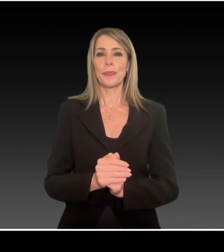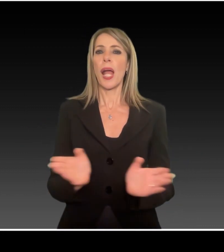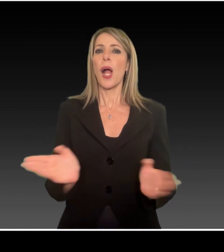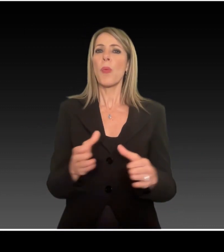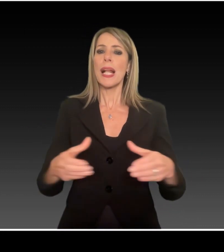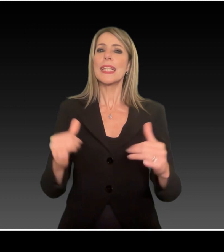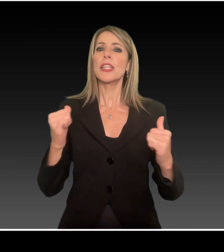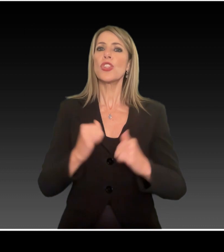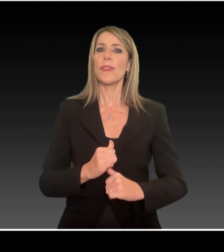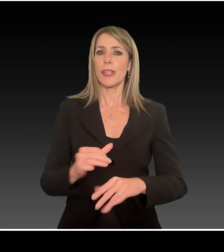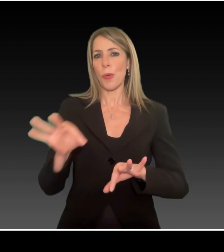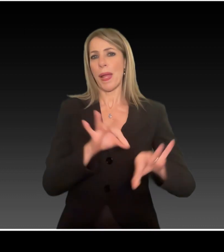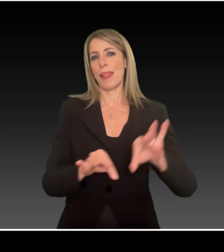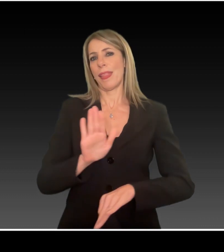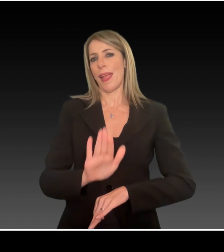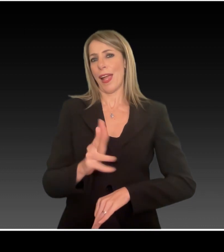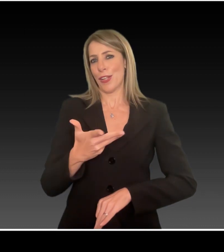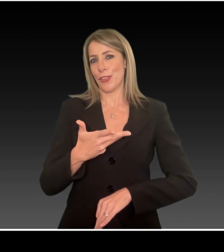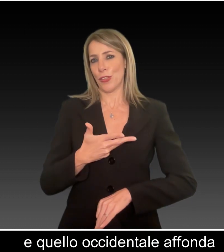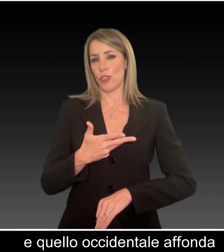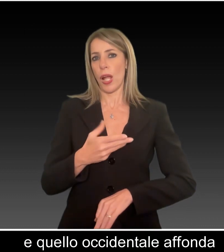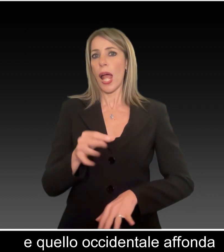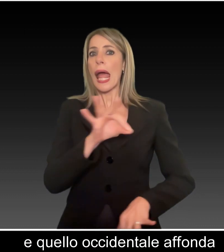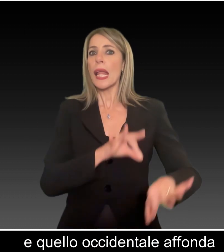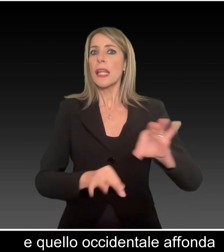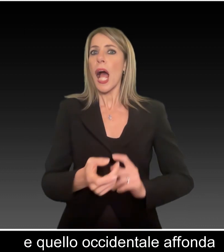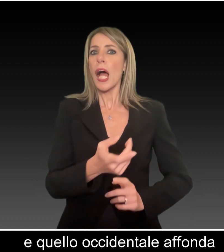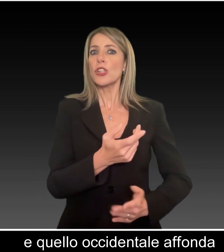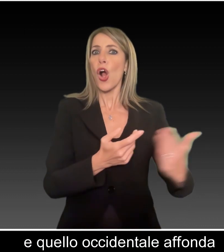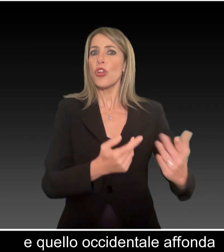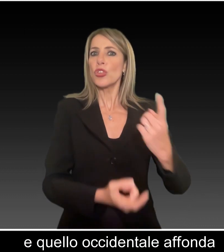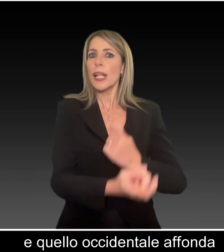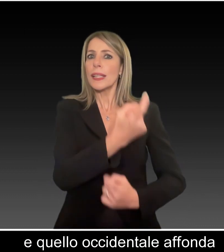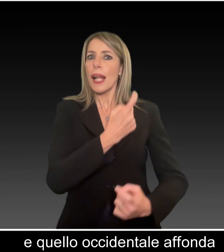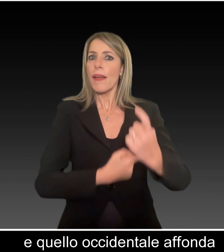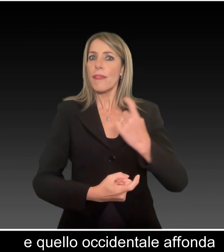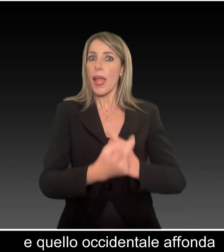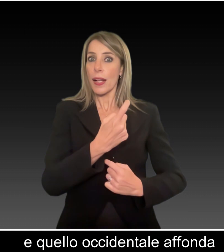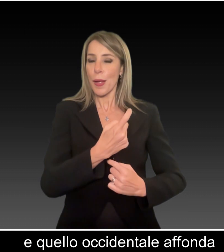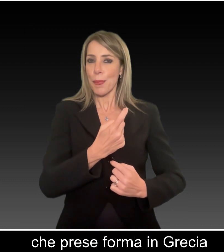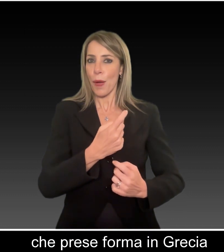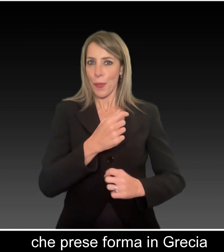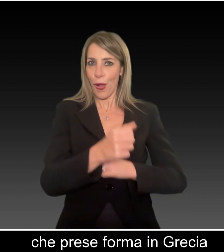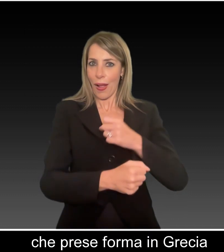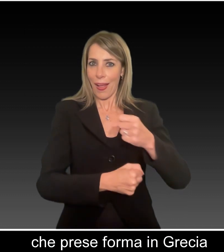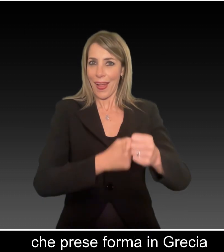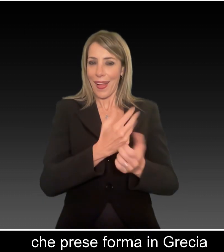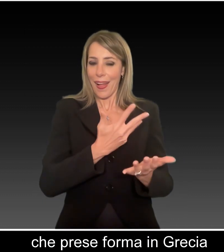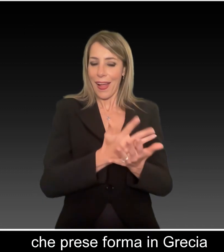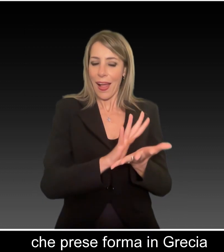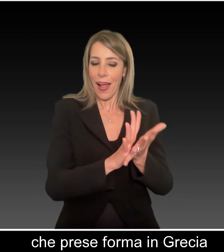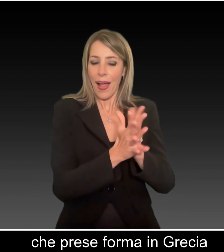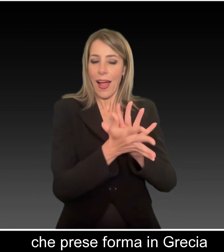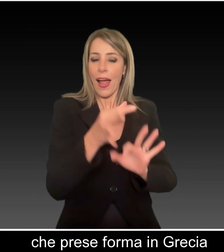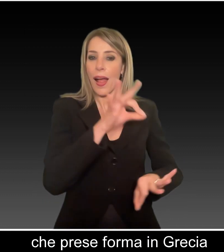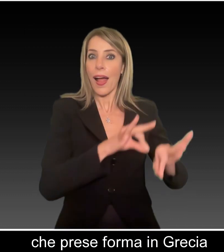Ogni civiltà ha il suo teatro e quello occidentale affonda le radici della drammaturgia che prese forma in